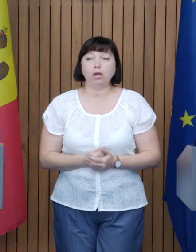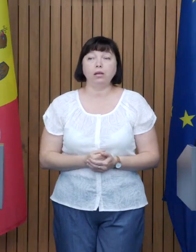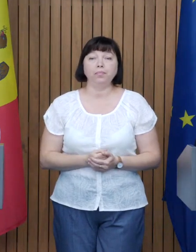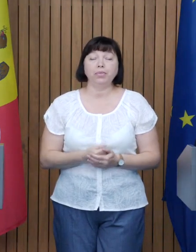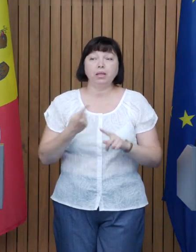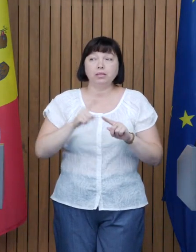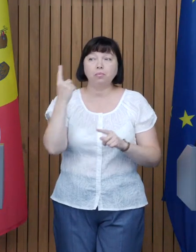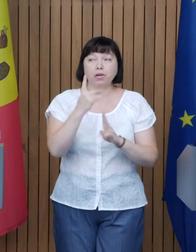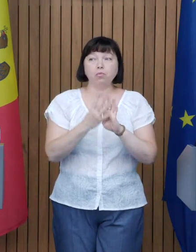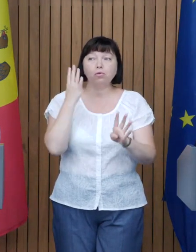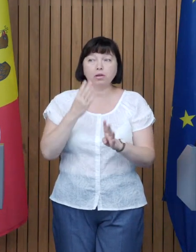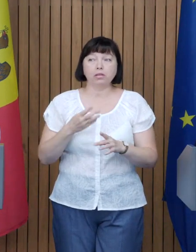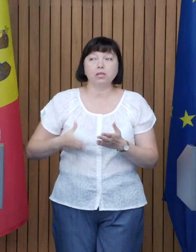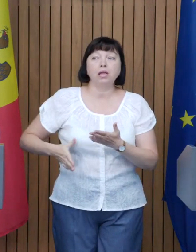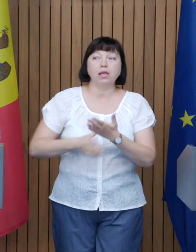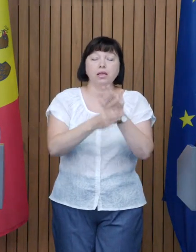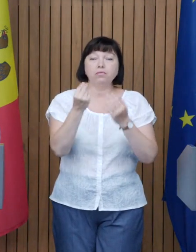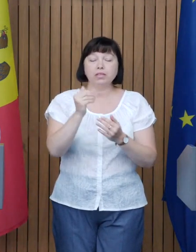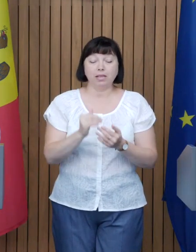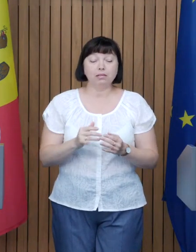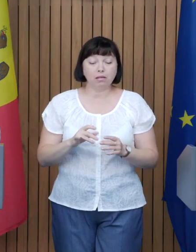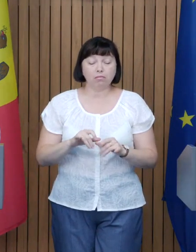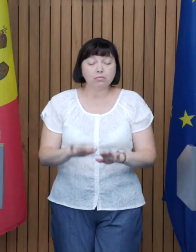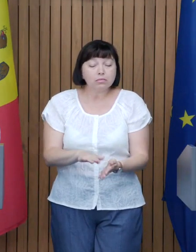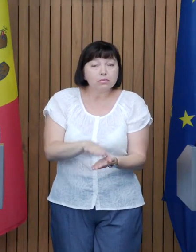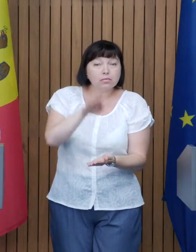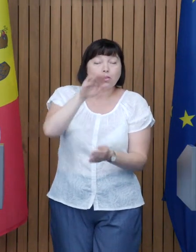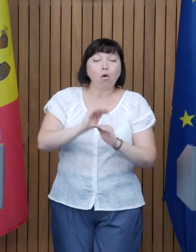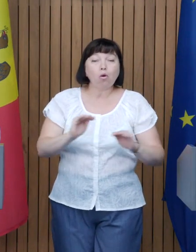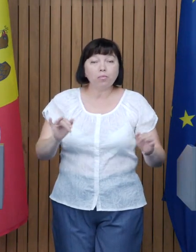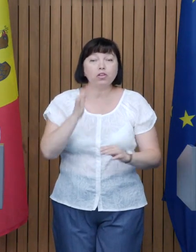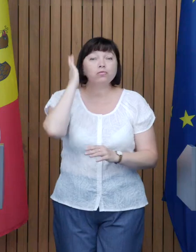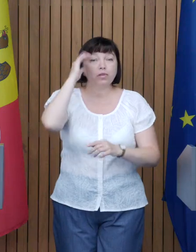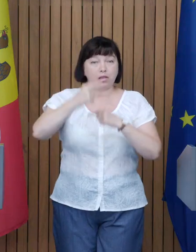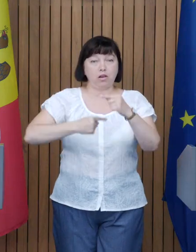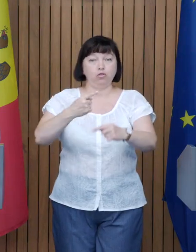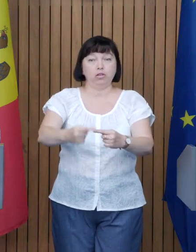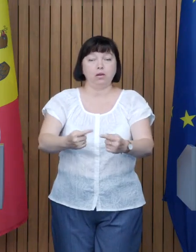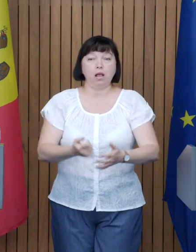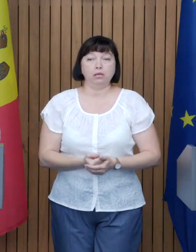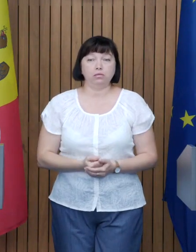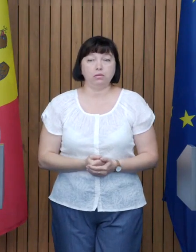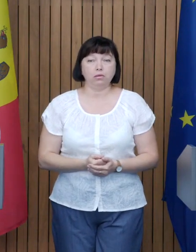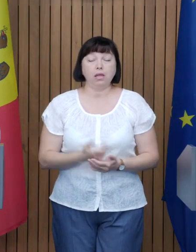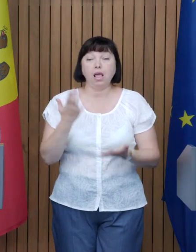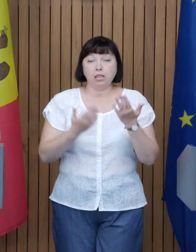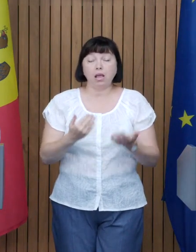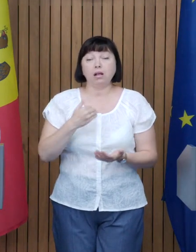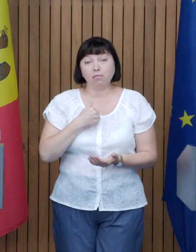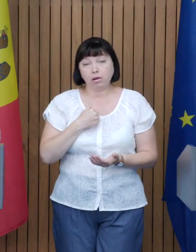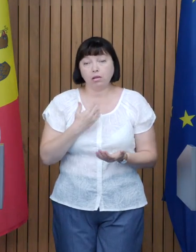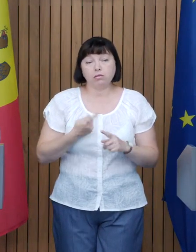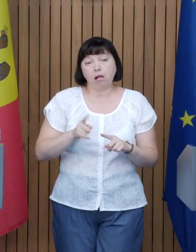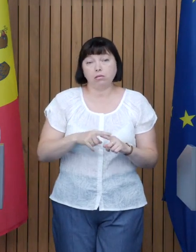în primul rând o investiție în copii și viitoarea generație Dacă vreți, este